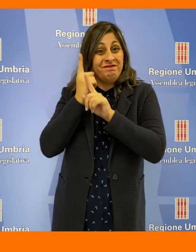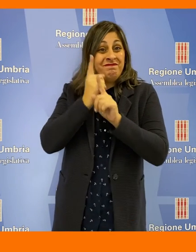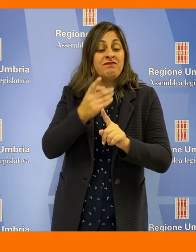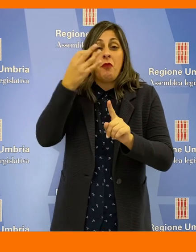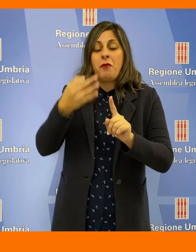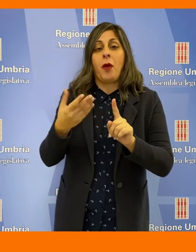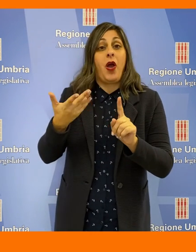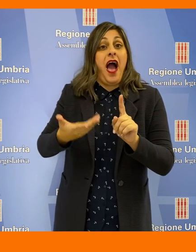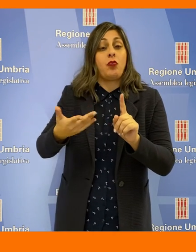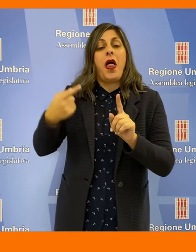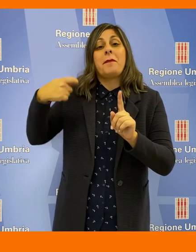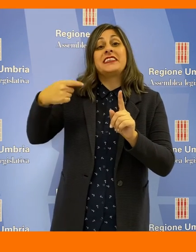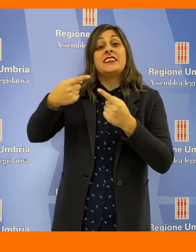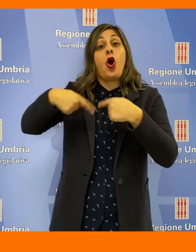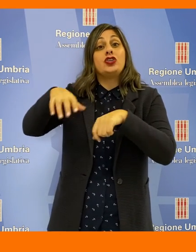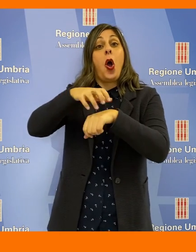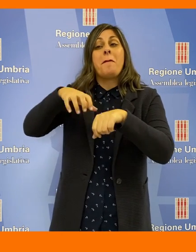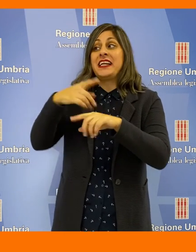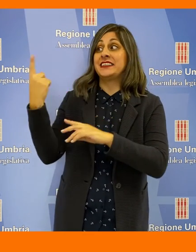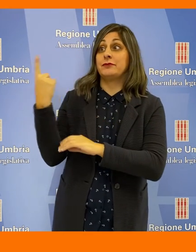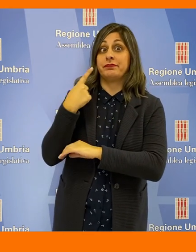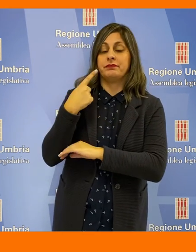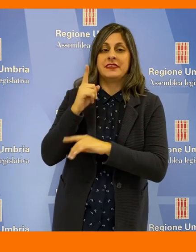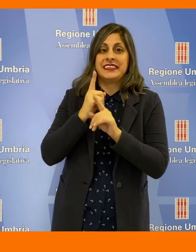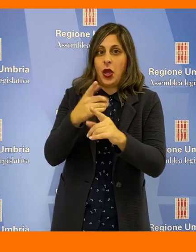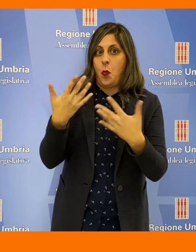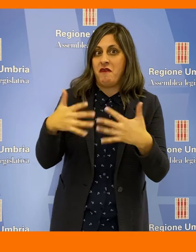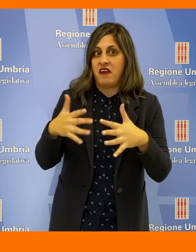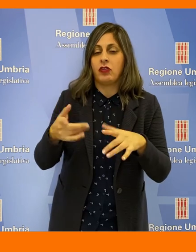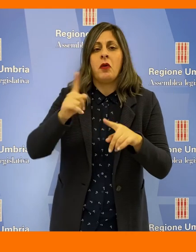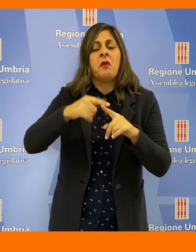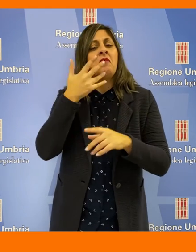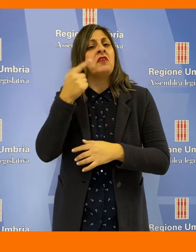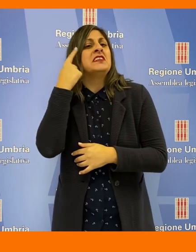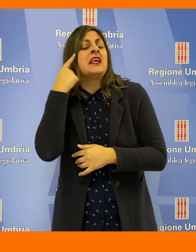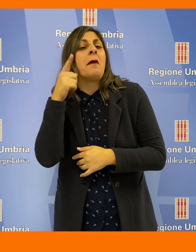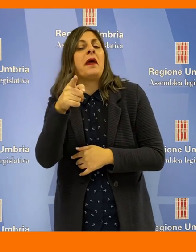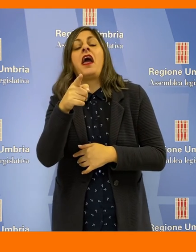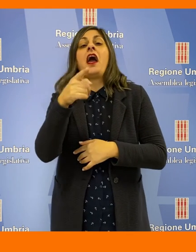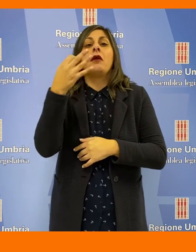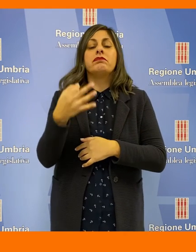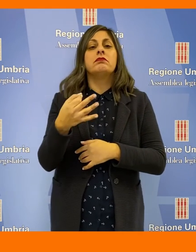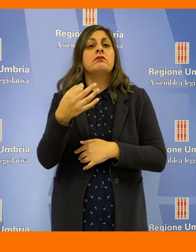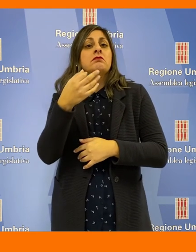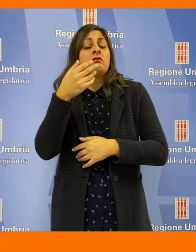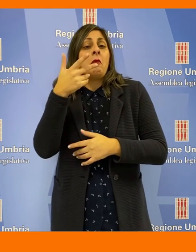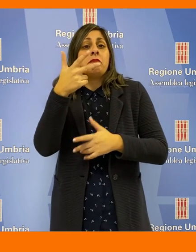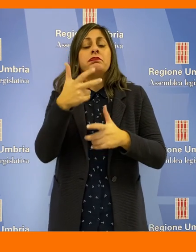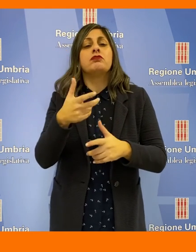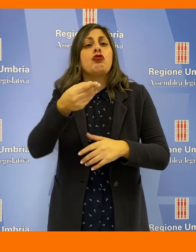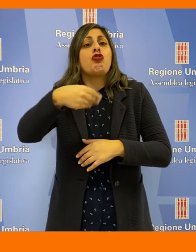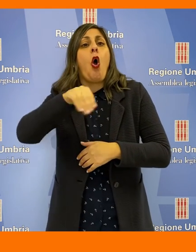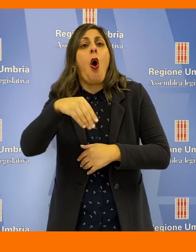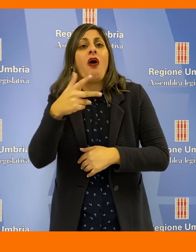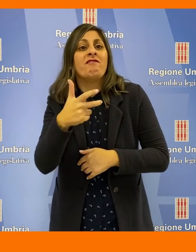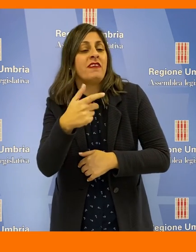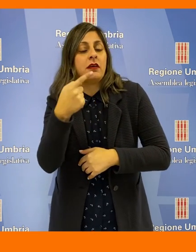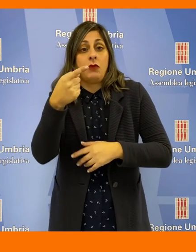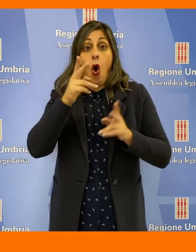quanto disposto dalla Presidenza del Consiglio dei Ministri e di conoscere quali sono i presidi di somministrazione individuati sia ospedalieri che